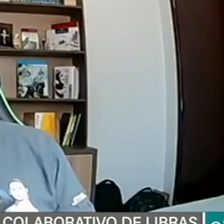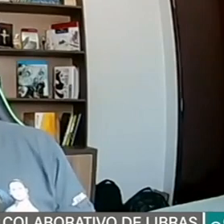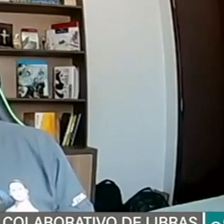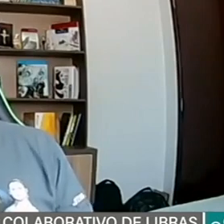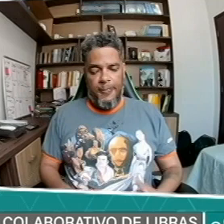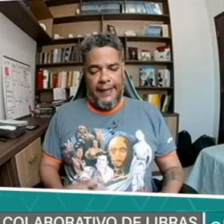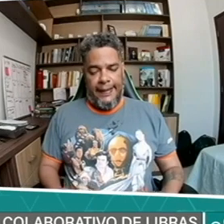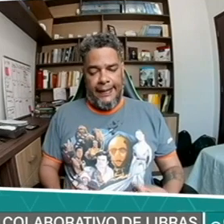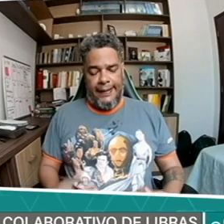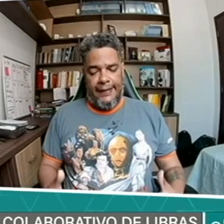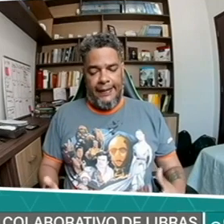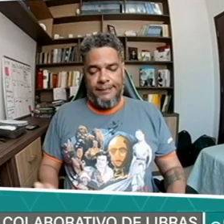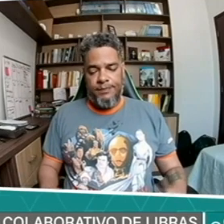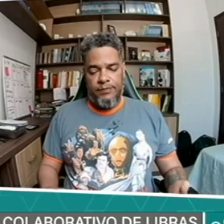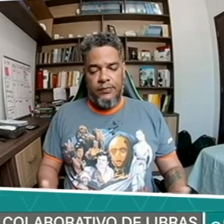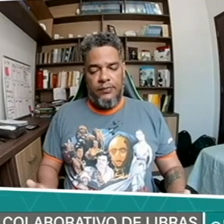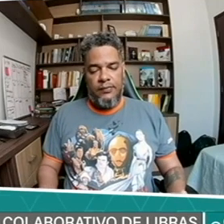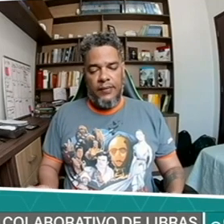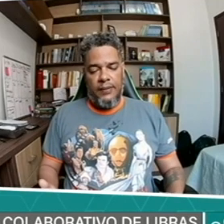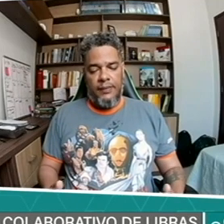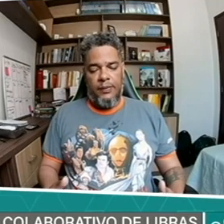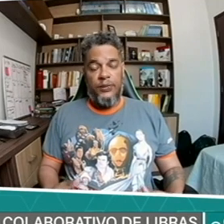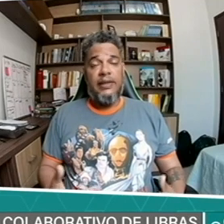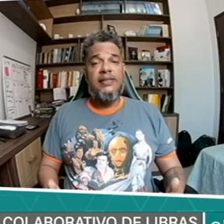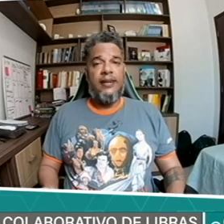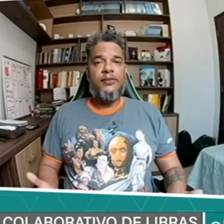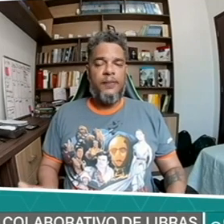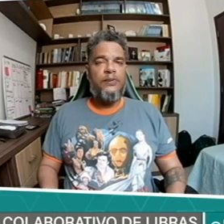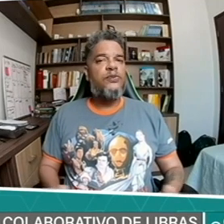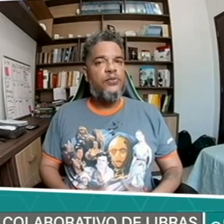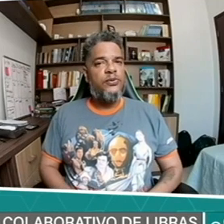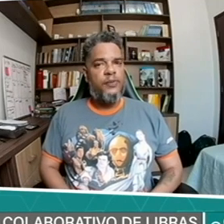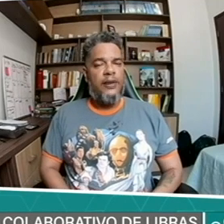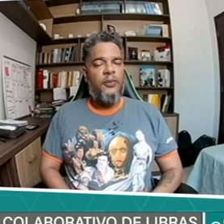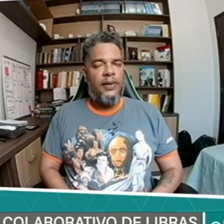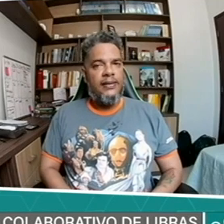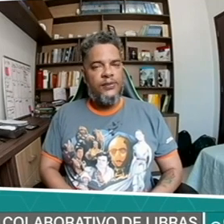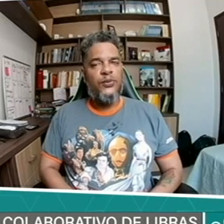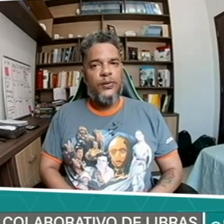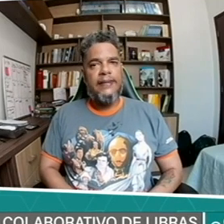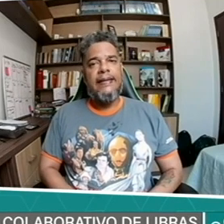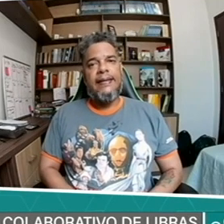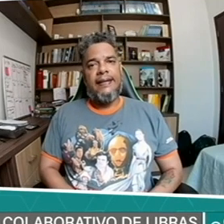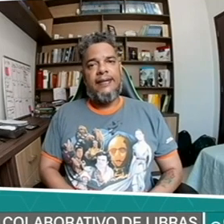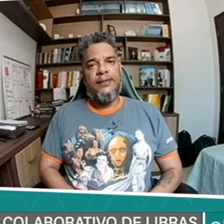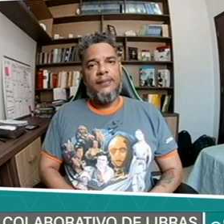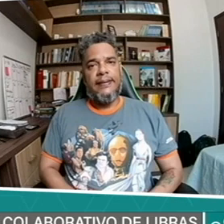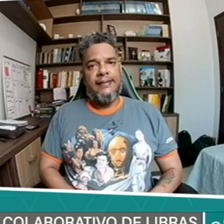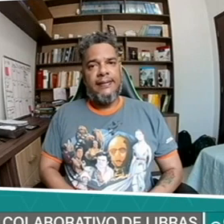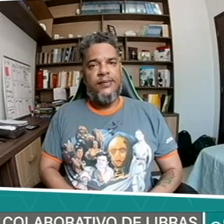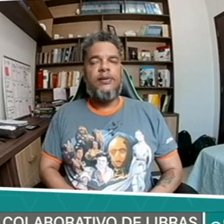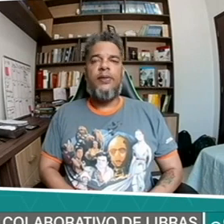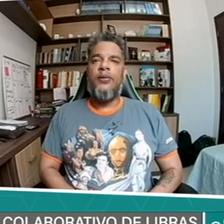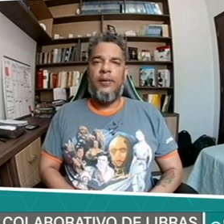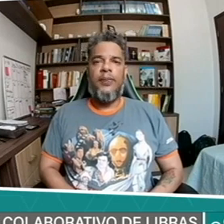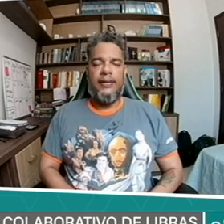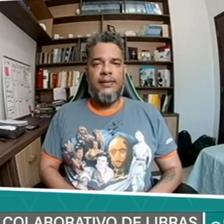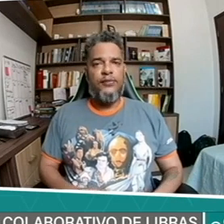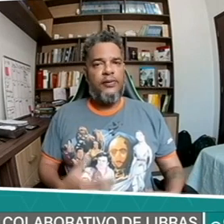utilizados pelos surdos, pela comunidade surda. Então, esse dicionário colaborativo, ele vem